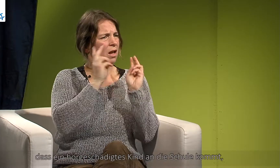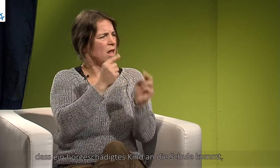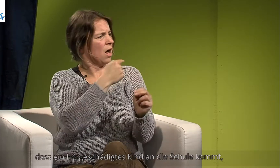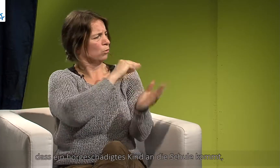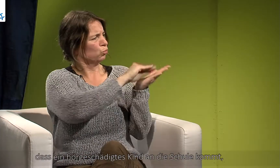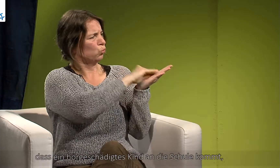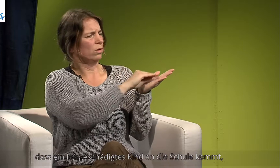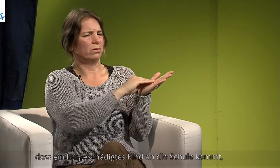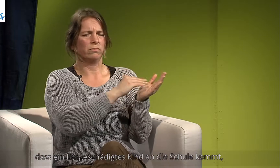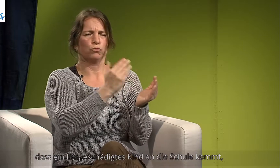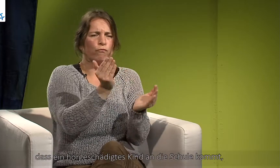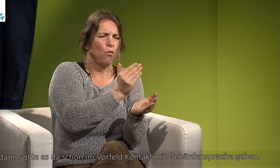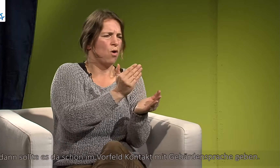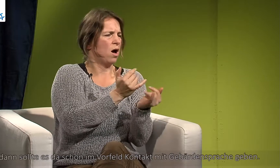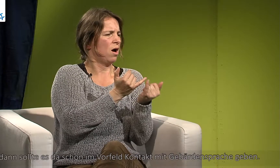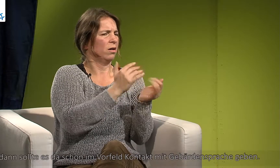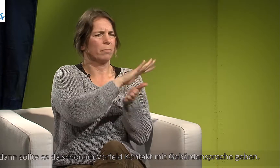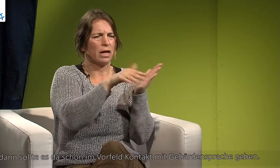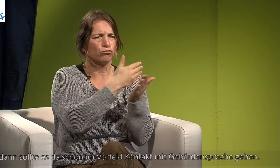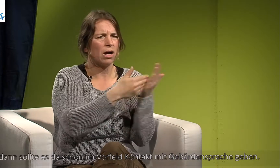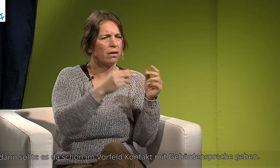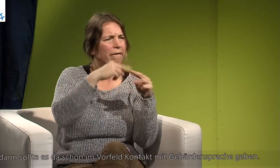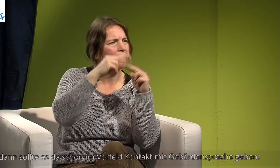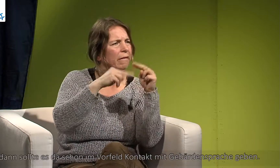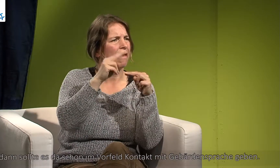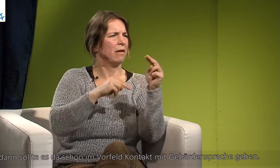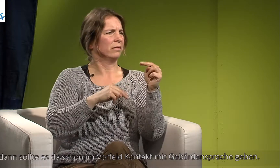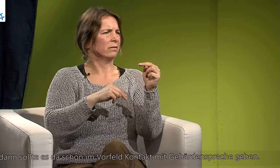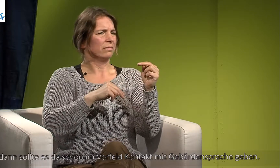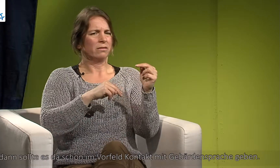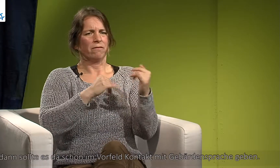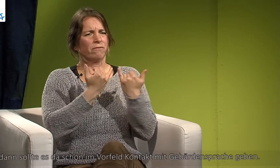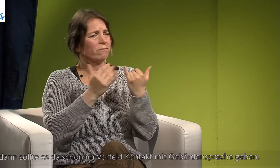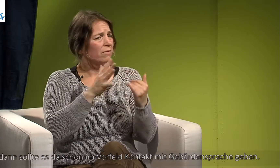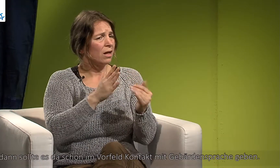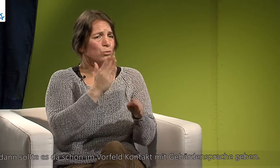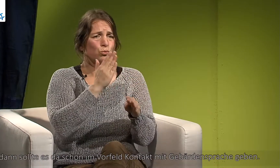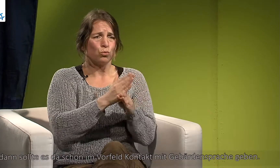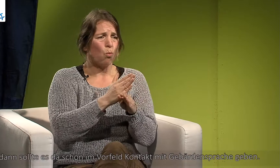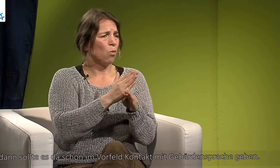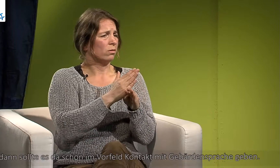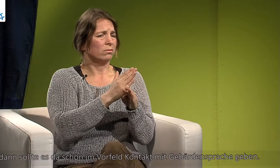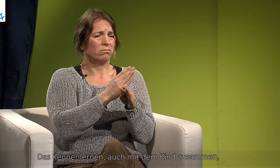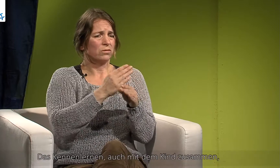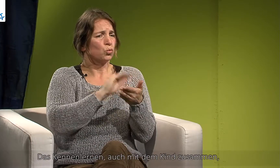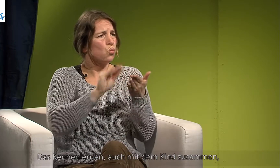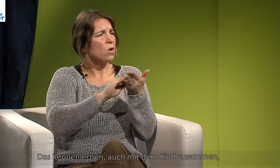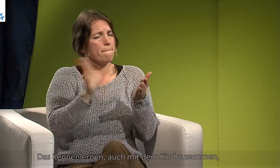hörgeschädigtes Kind an die Schule kommt, dann sollte im Vorfeld da schon ein Kontakt mit Gebärdensprache sein, das kennenlernen,